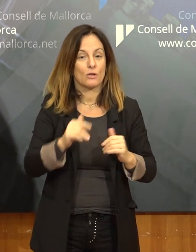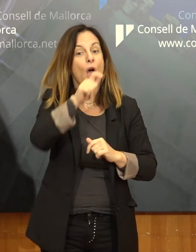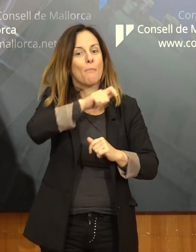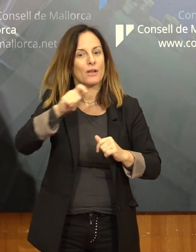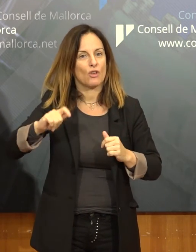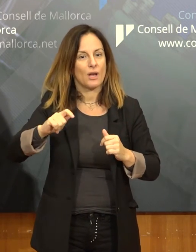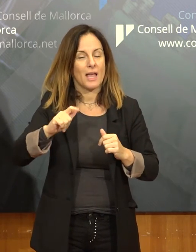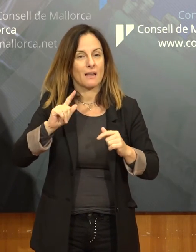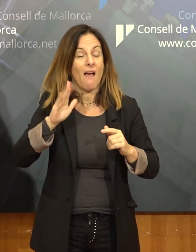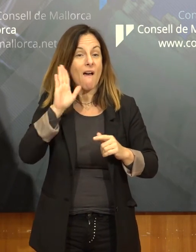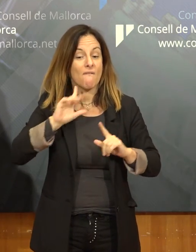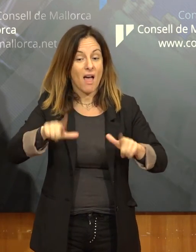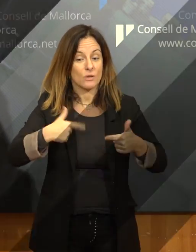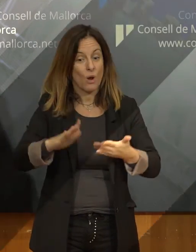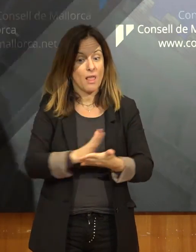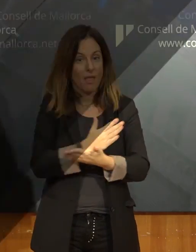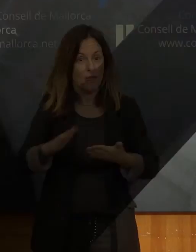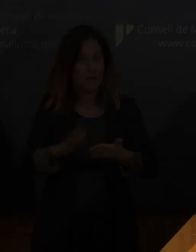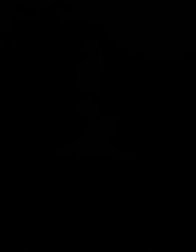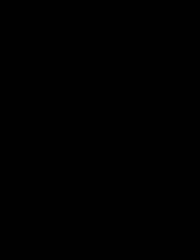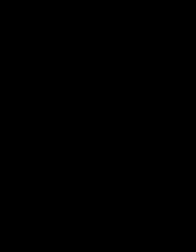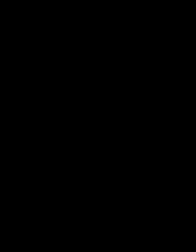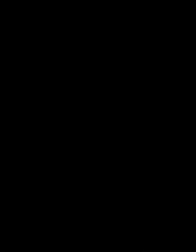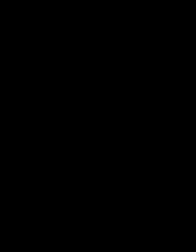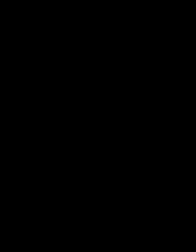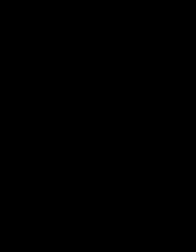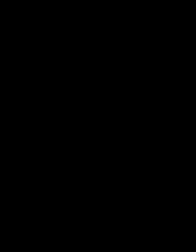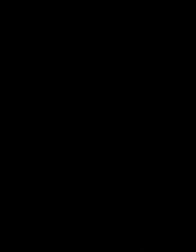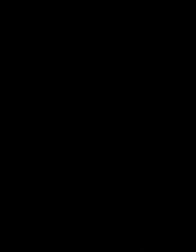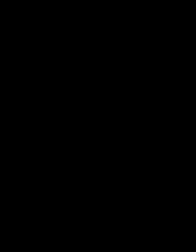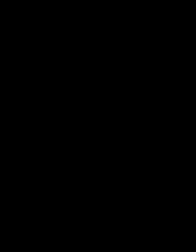i seguir la premissa de qui contamina paga. Moltes gràcies. Gràcies.